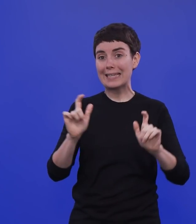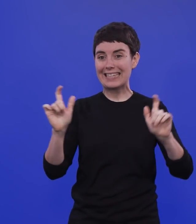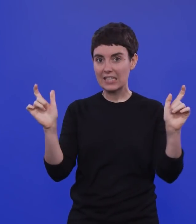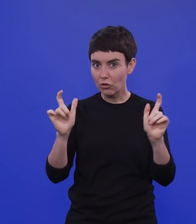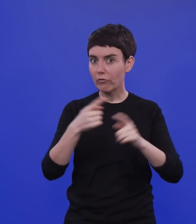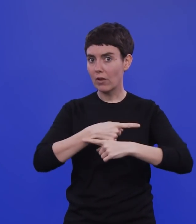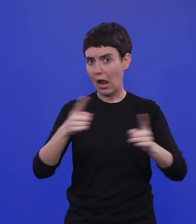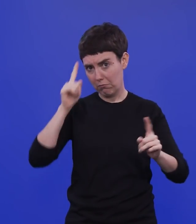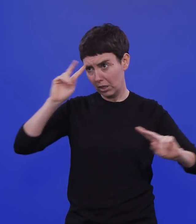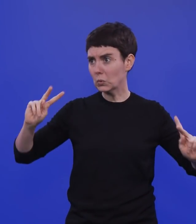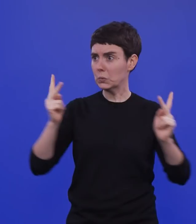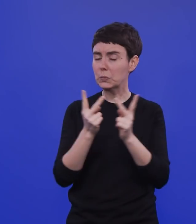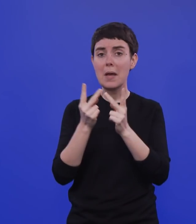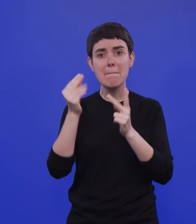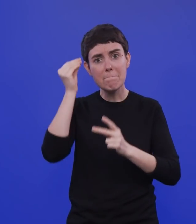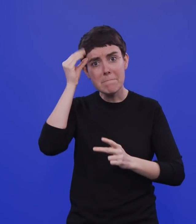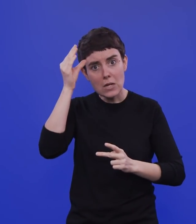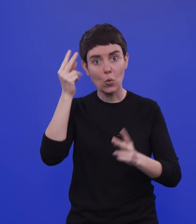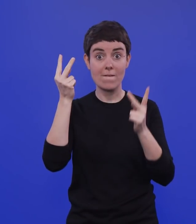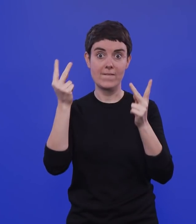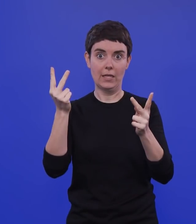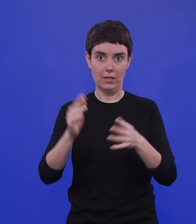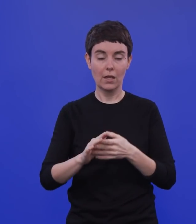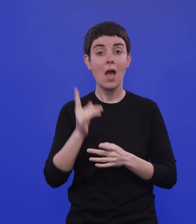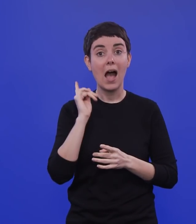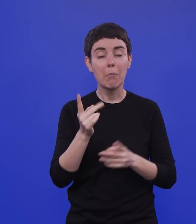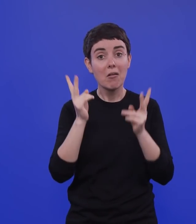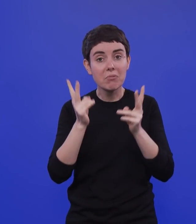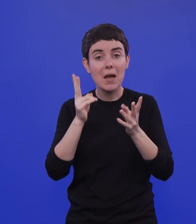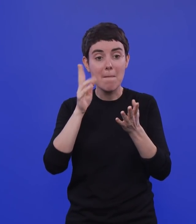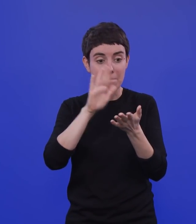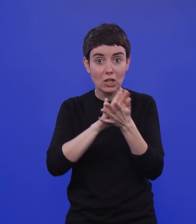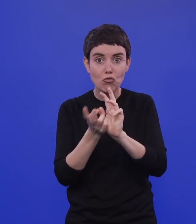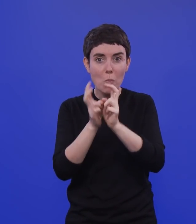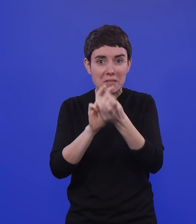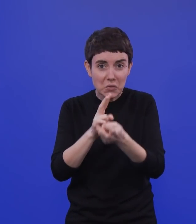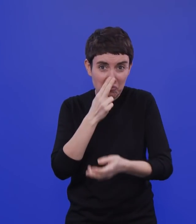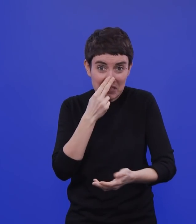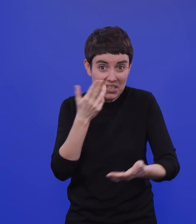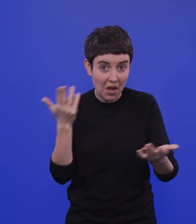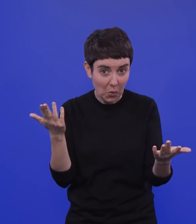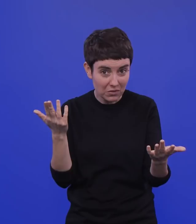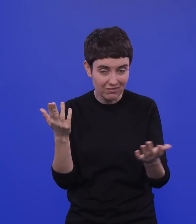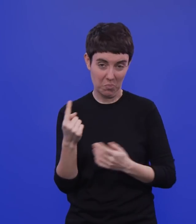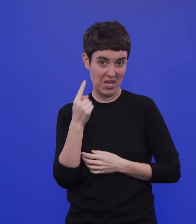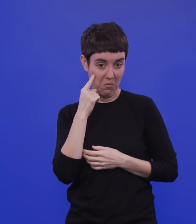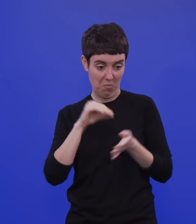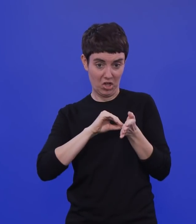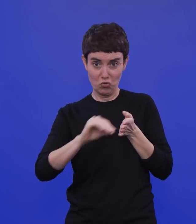Wie sehr das in der Praxis dann aber tatsächlich unterstützt wird, indem nun, während die Schulen weitgehend geschlossen sind, Maßnahmen entwickelt